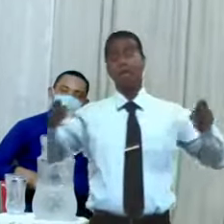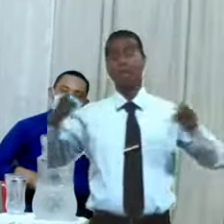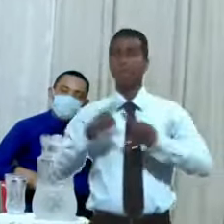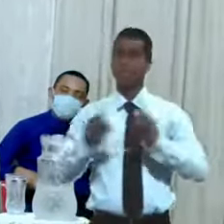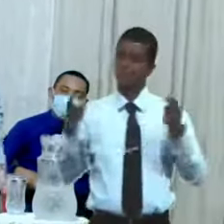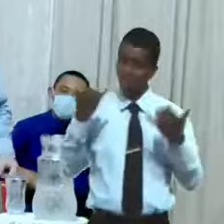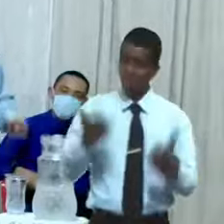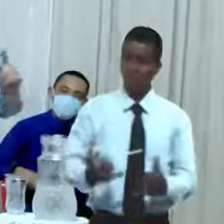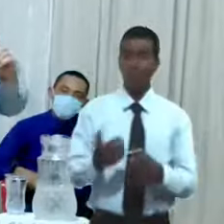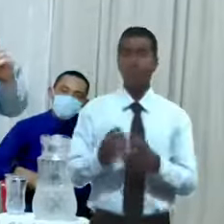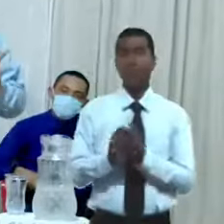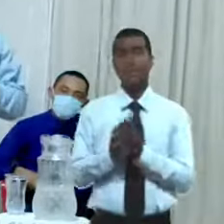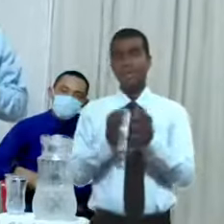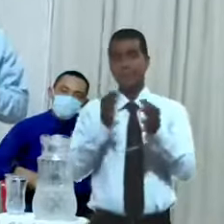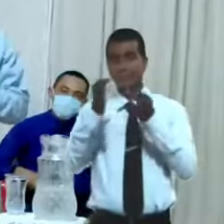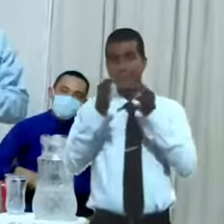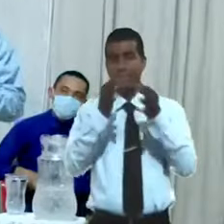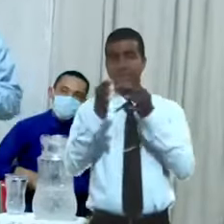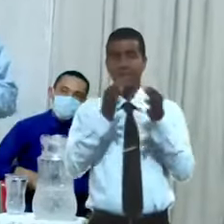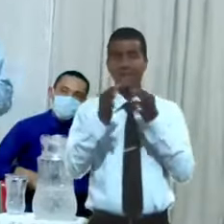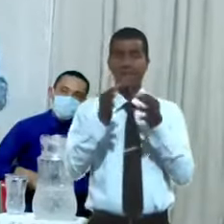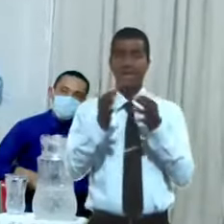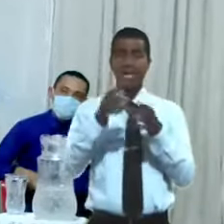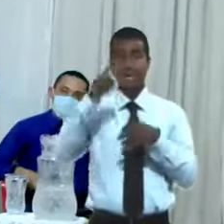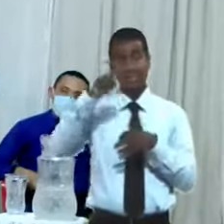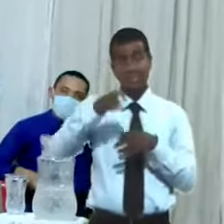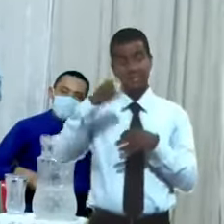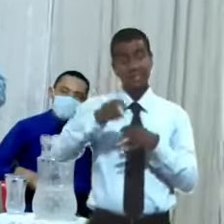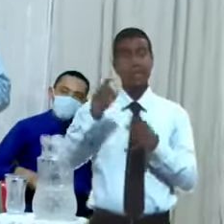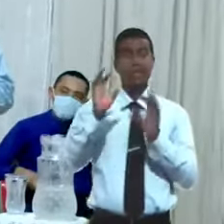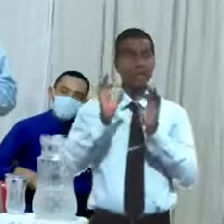necesidad de humillarnos. Gloria a Dios.